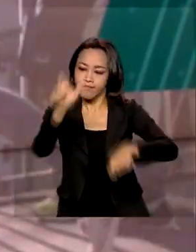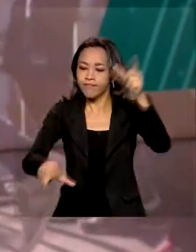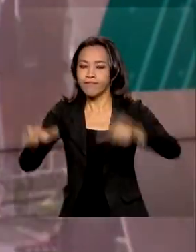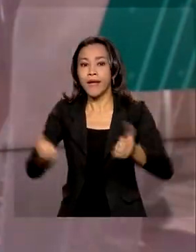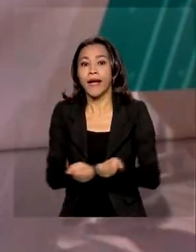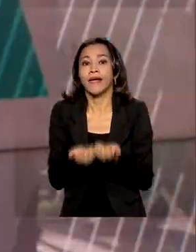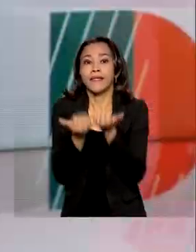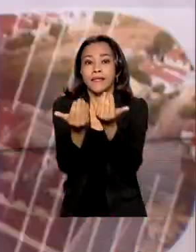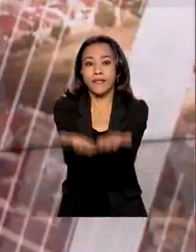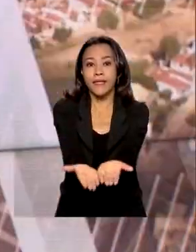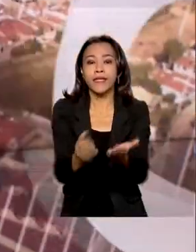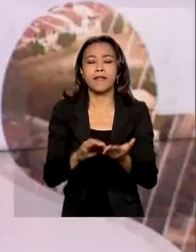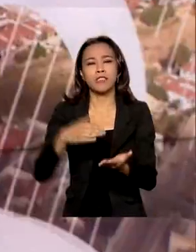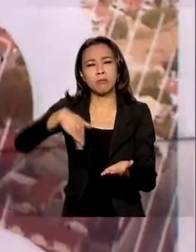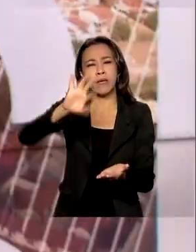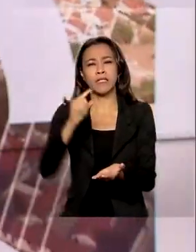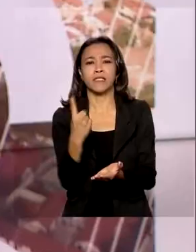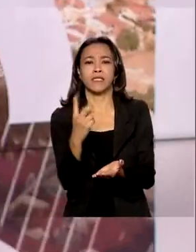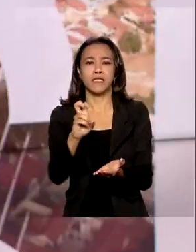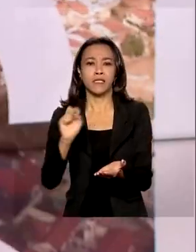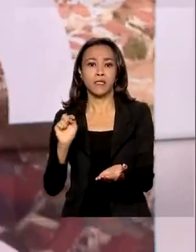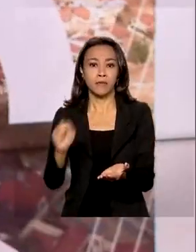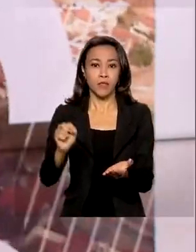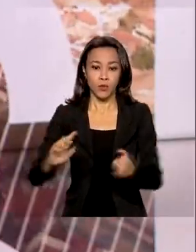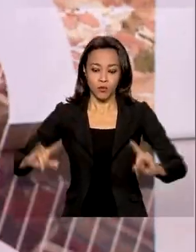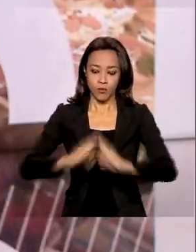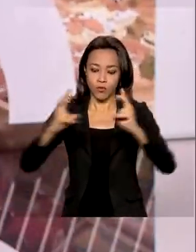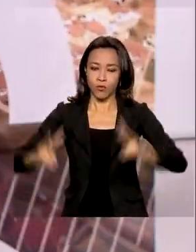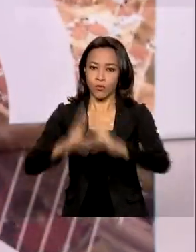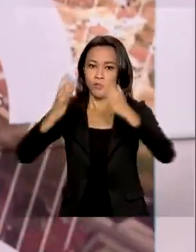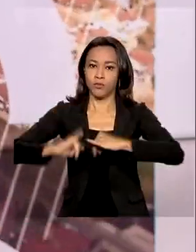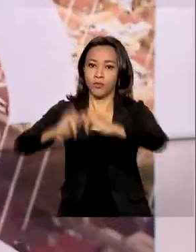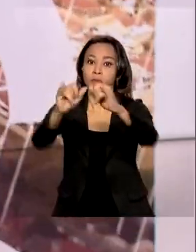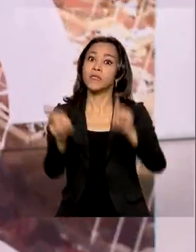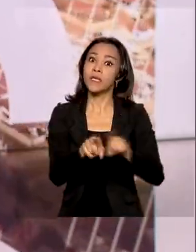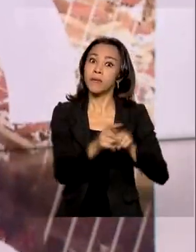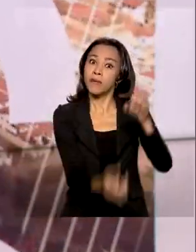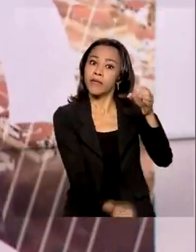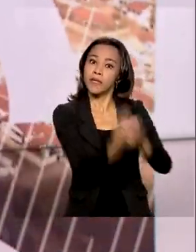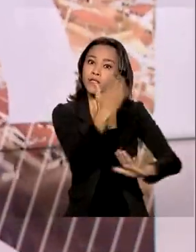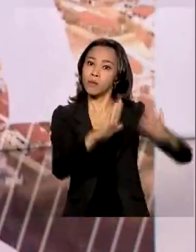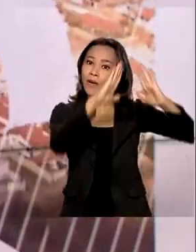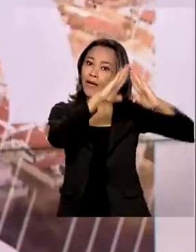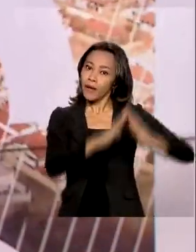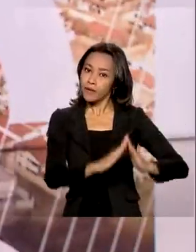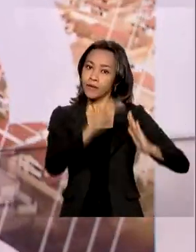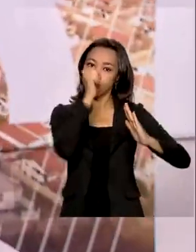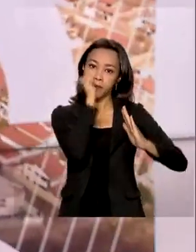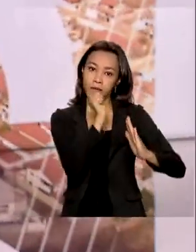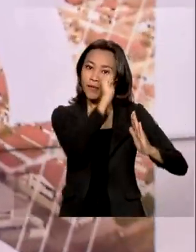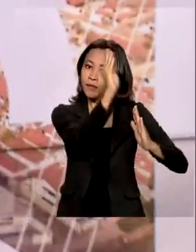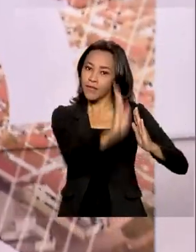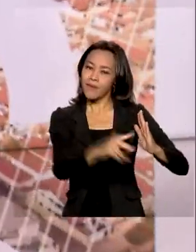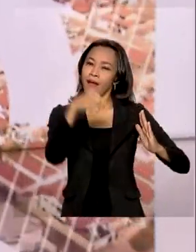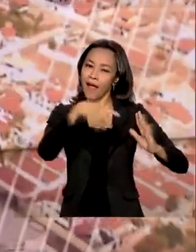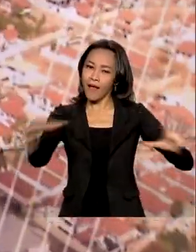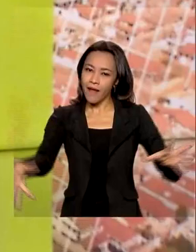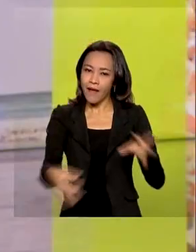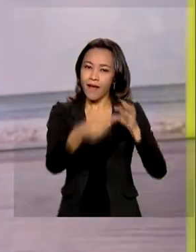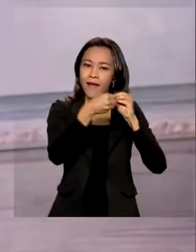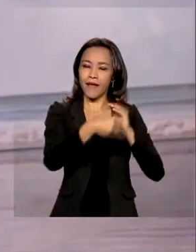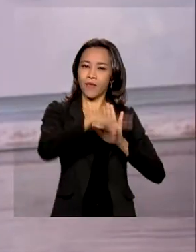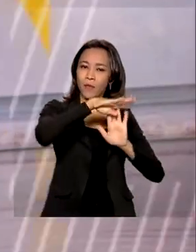de 15 mil ligações de energia elétrica e a criação de uma casa da mulher brasileira. As iniciativas fazem parte do programa